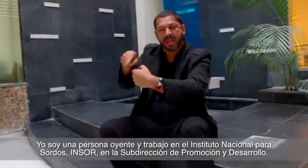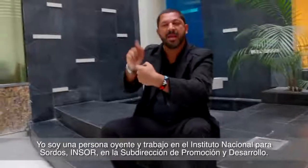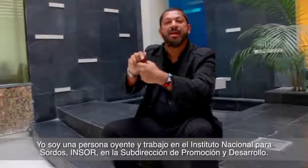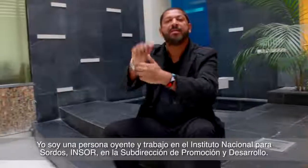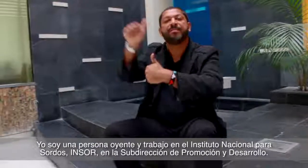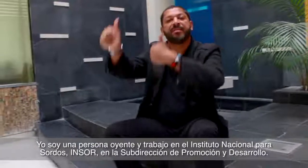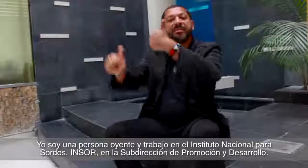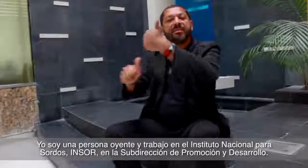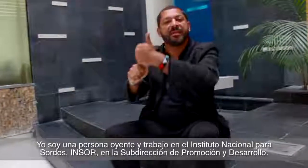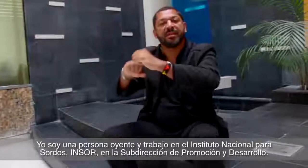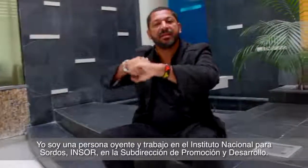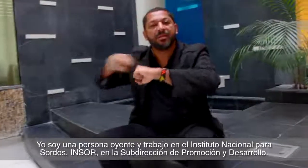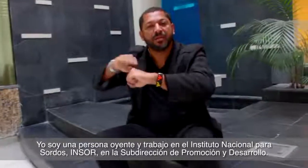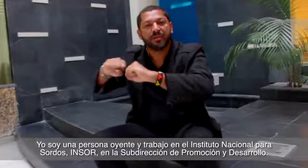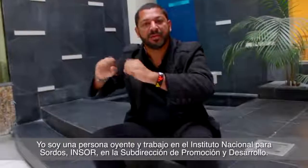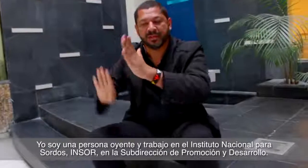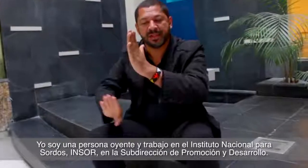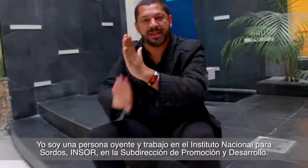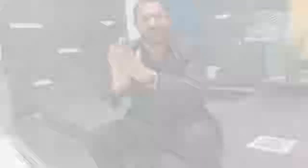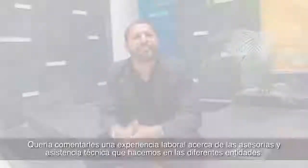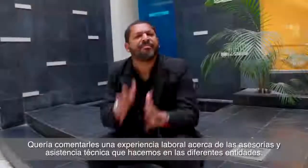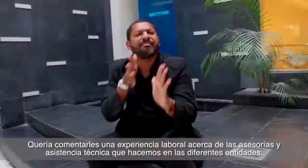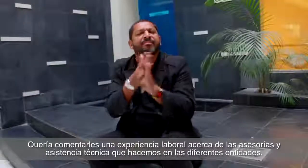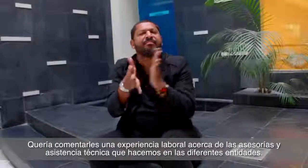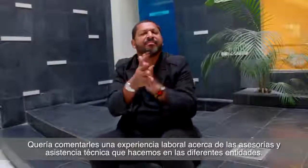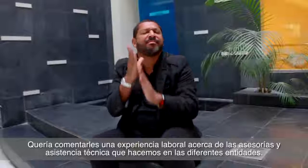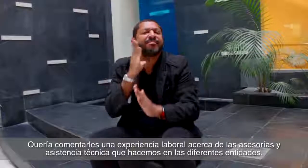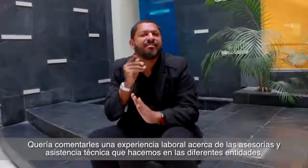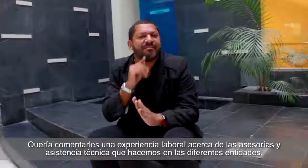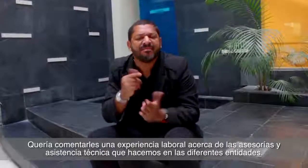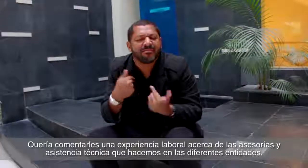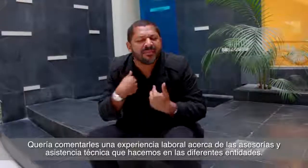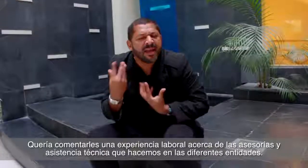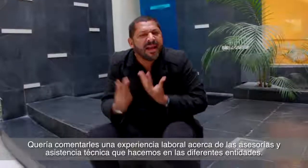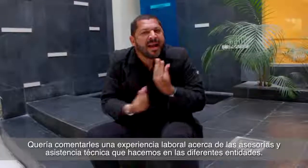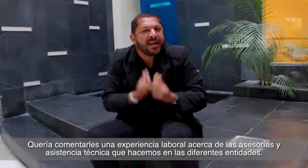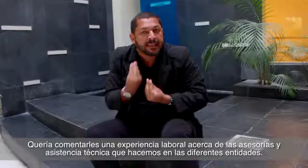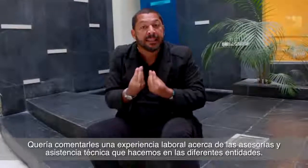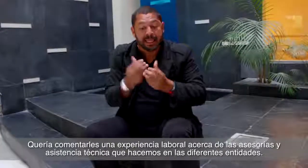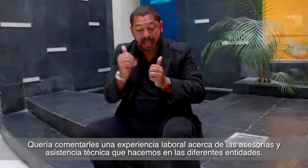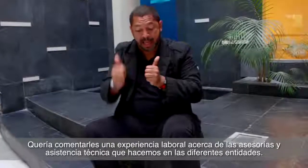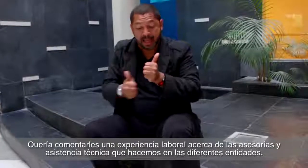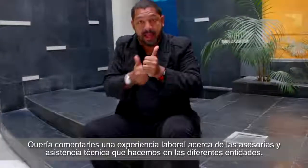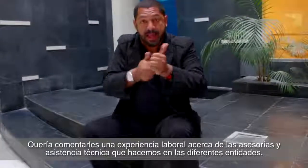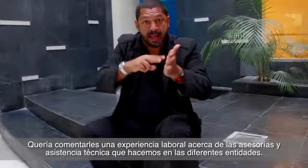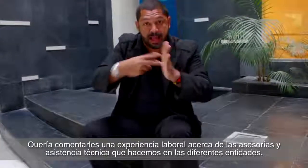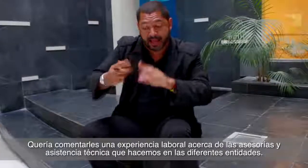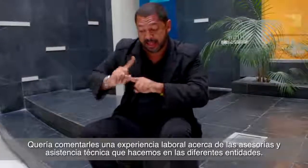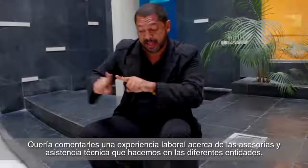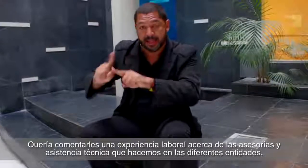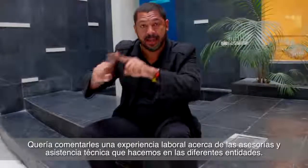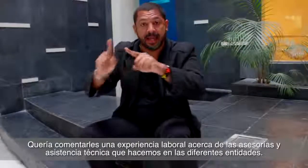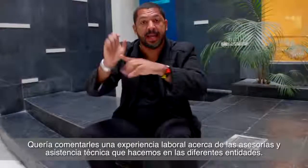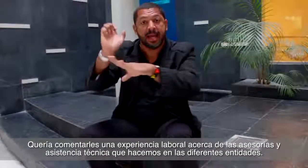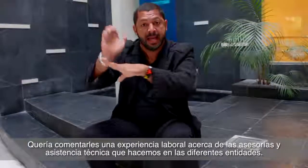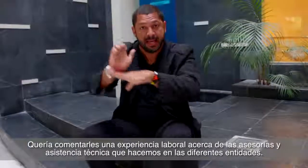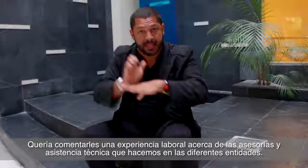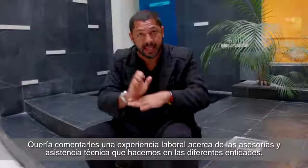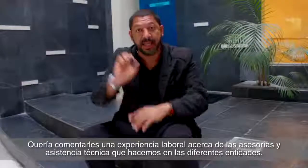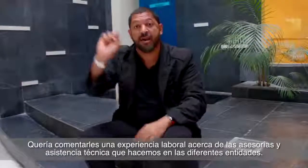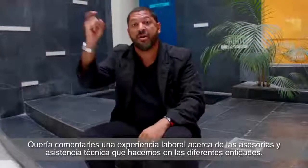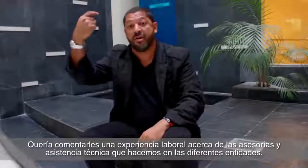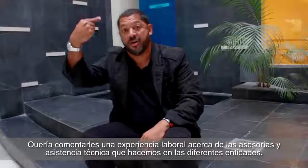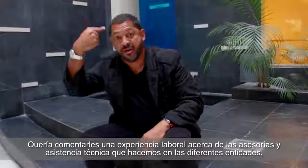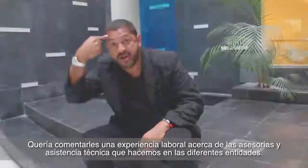de Promoción y Desarrollo. Voy a comentarle una experiencia laboral acerca de las asesorías y asistencia